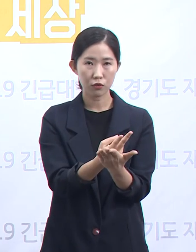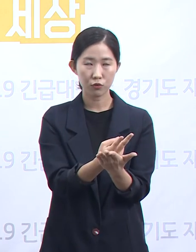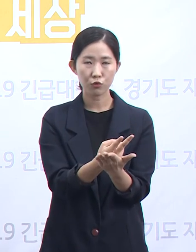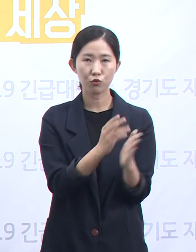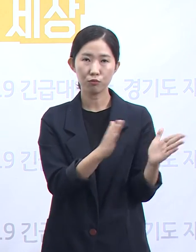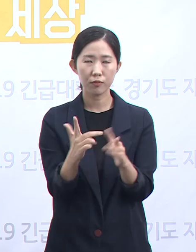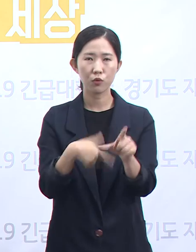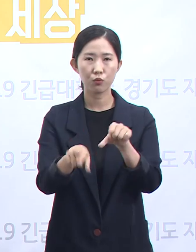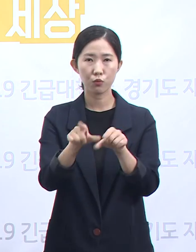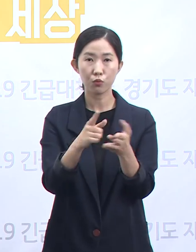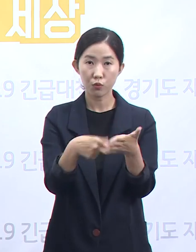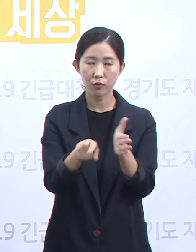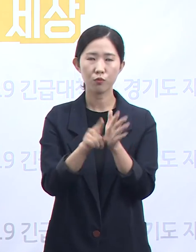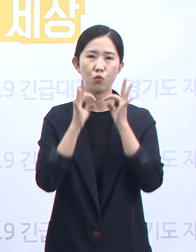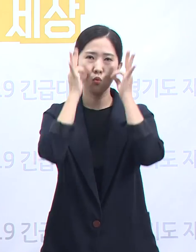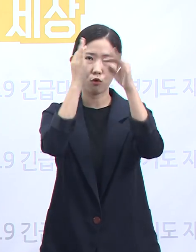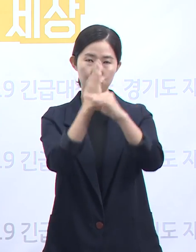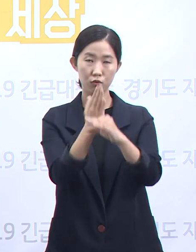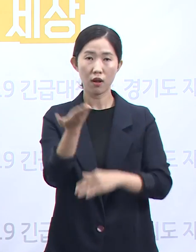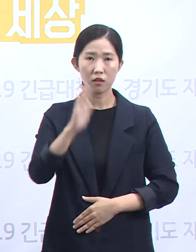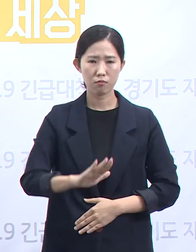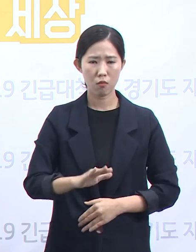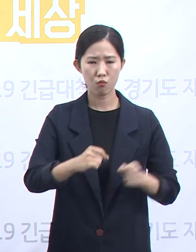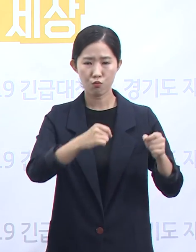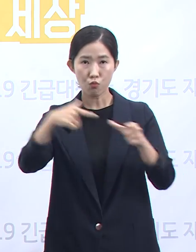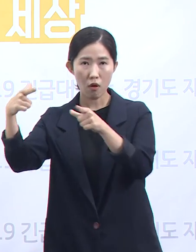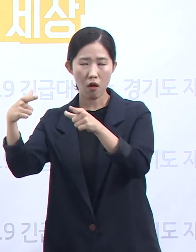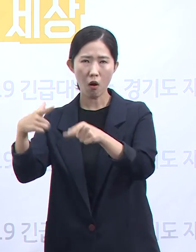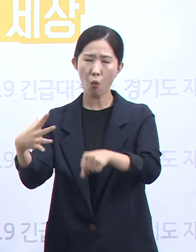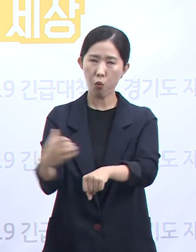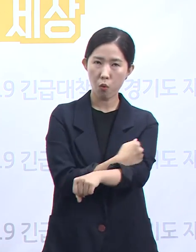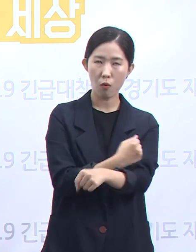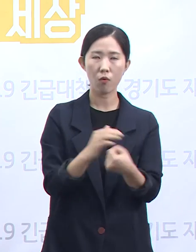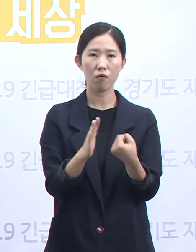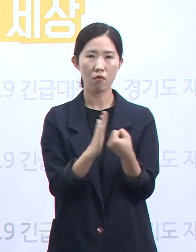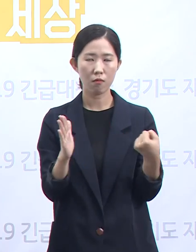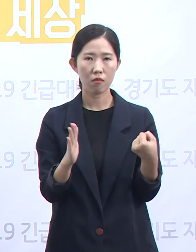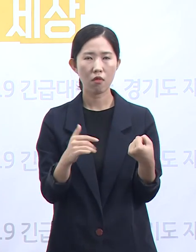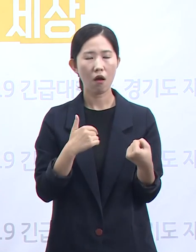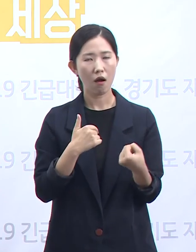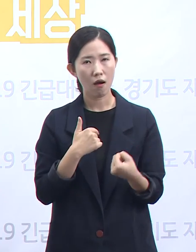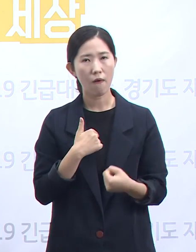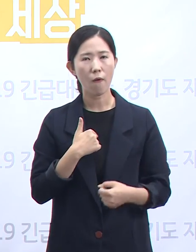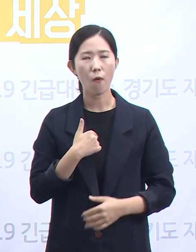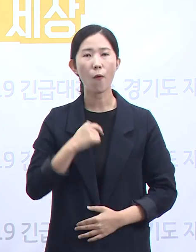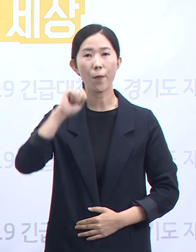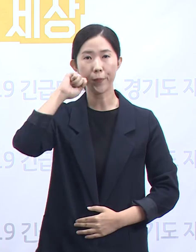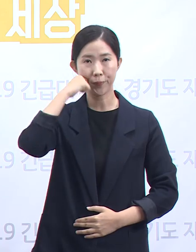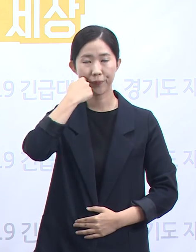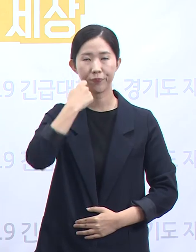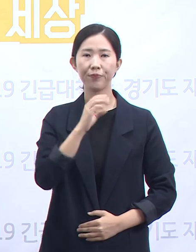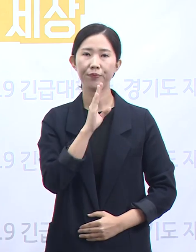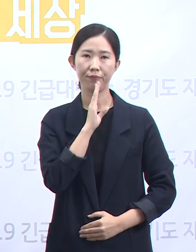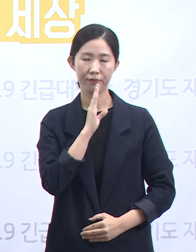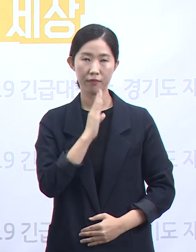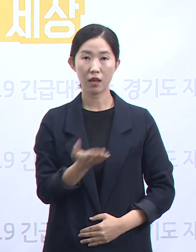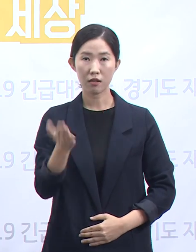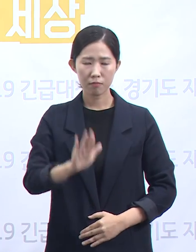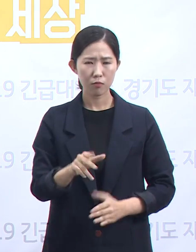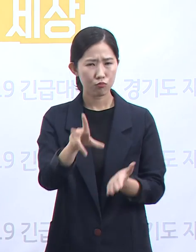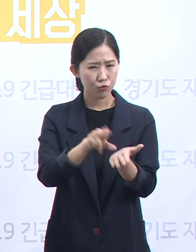일을 따라잡기가 쉽지 않은 것도 사실 현실입니다. 경기도는 이러한 문제점을 사전 예측하고